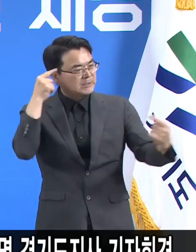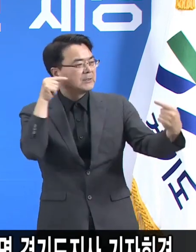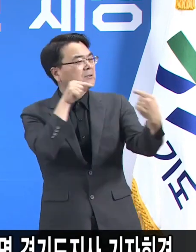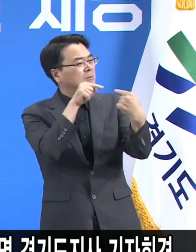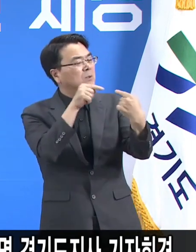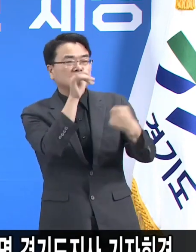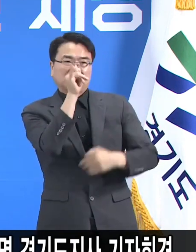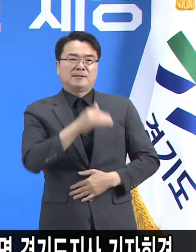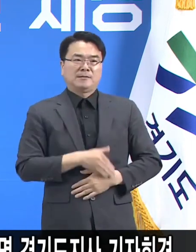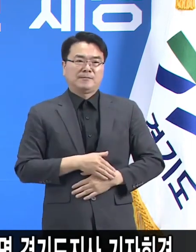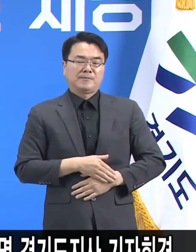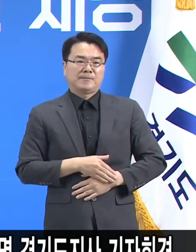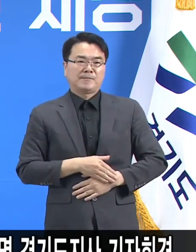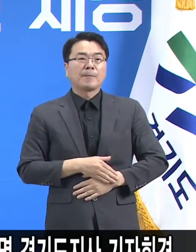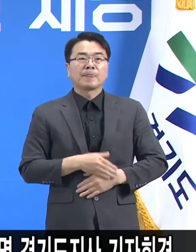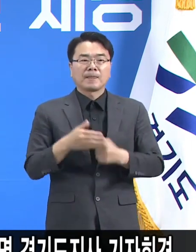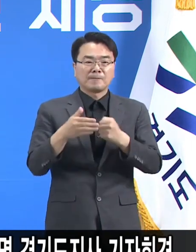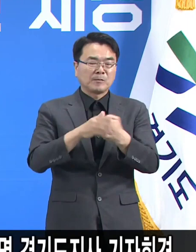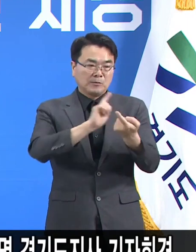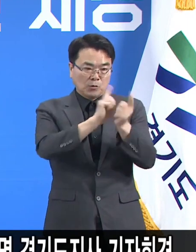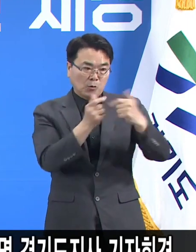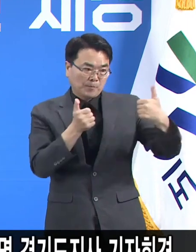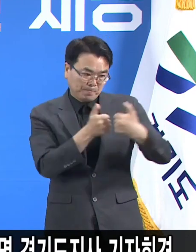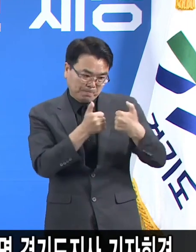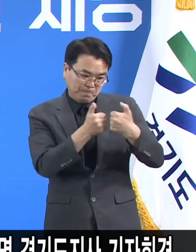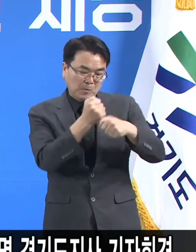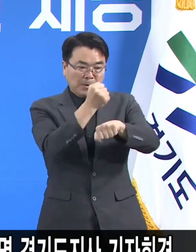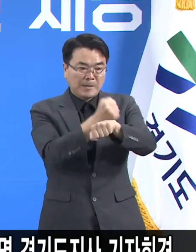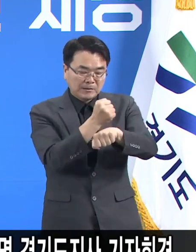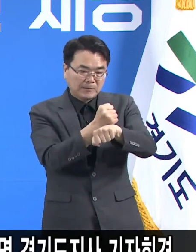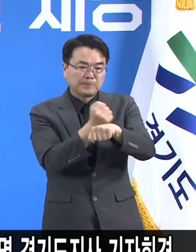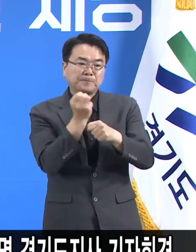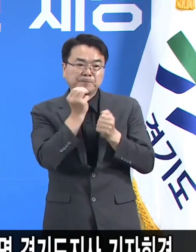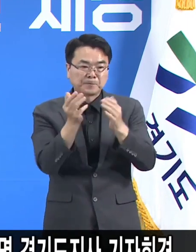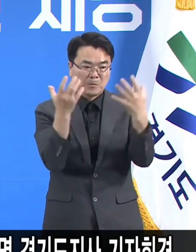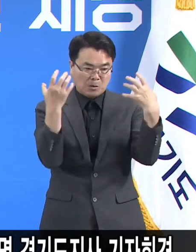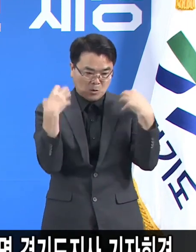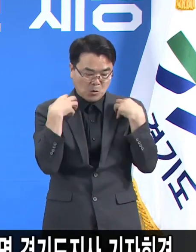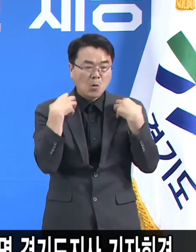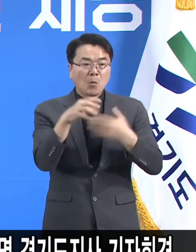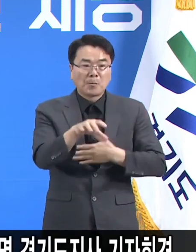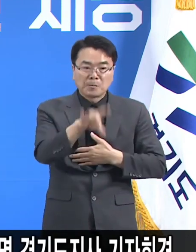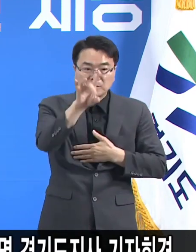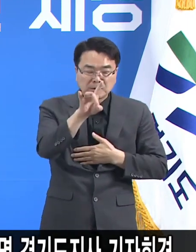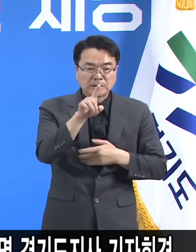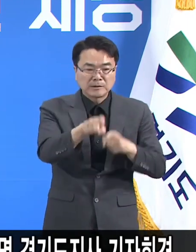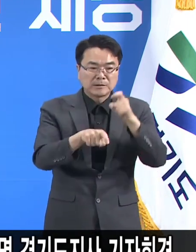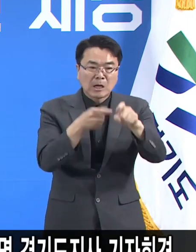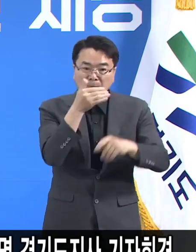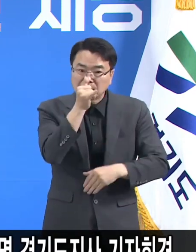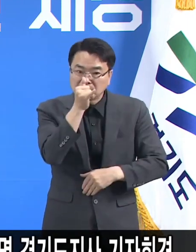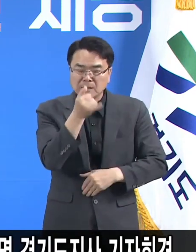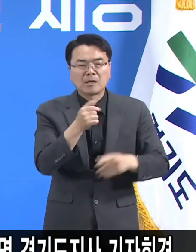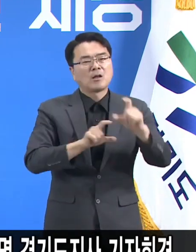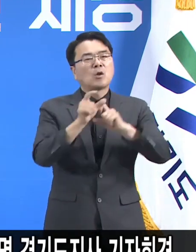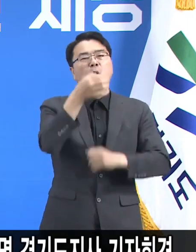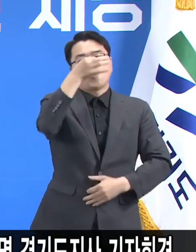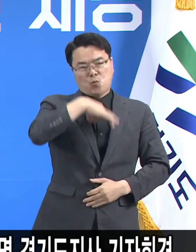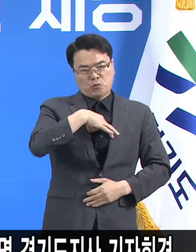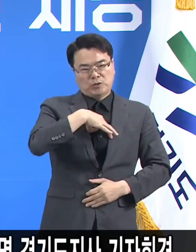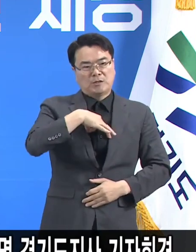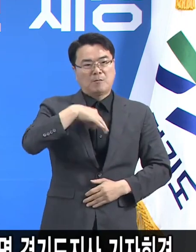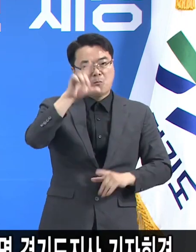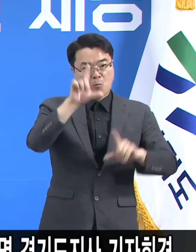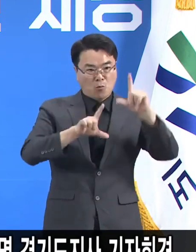계속 협의를 해서 우리 경기도만이라도 더 효율적이고 또